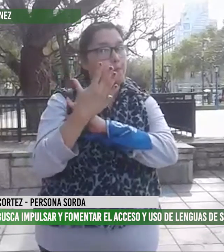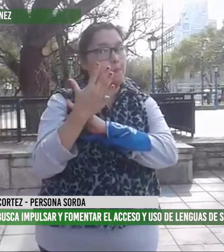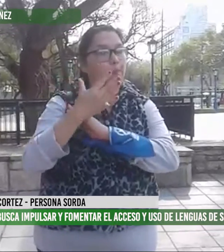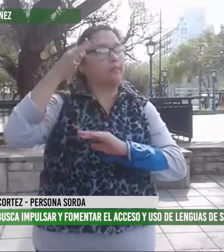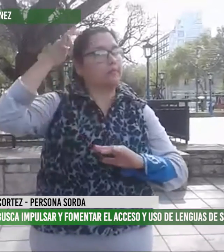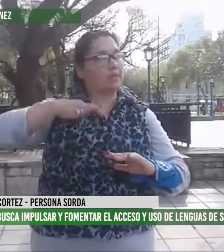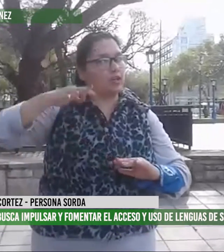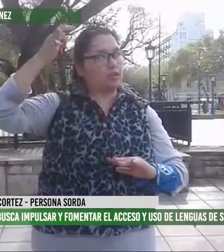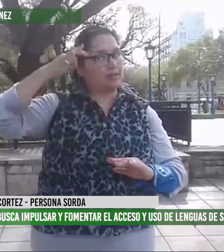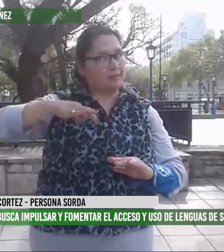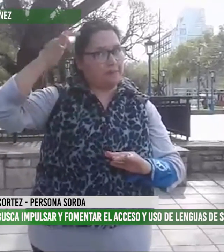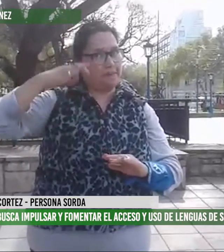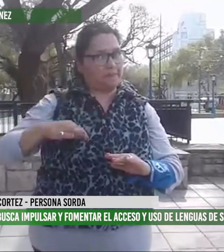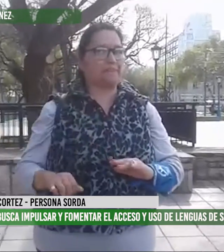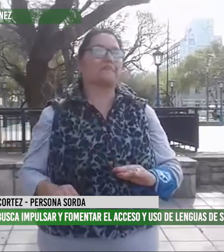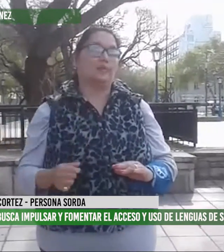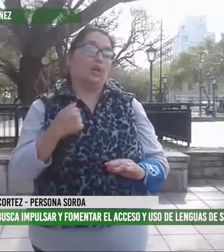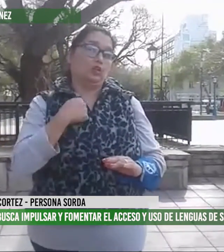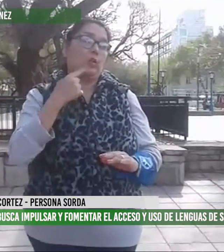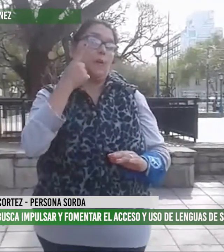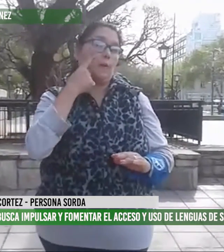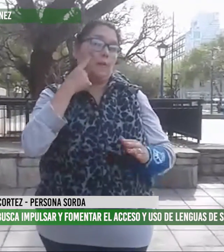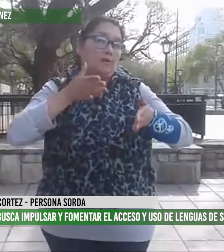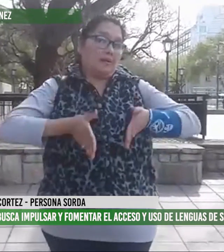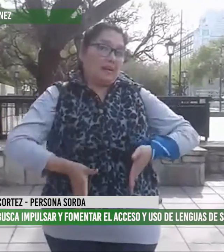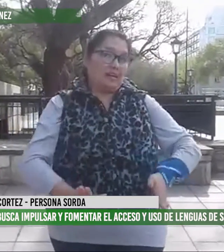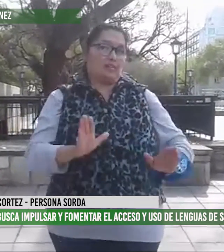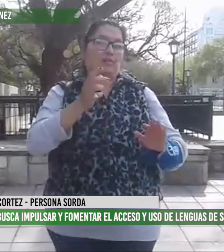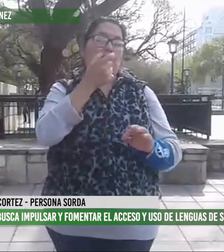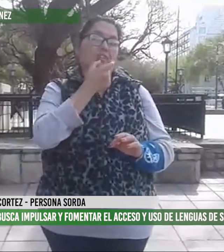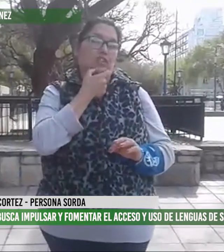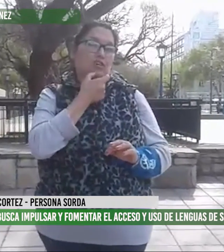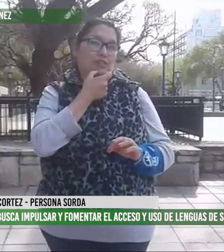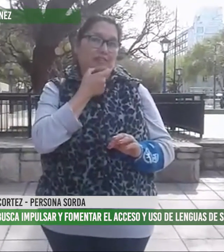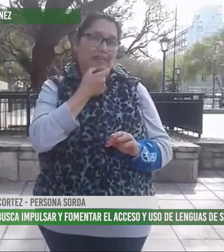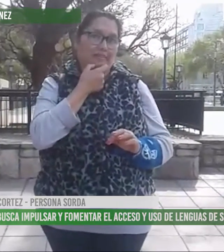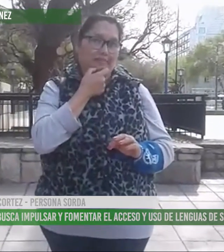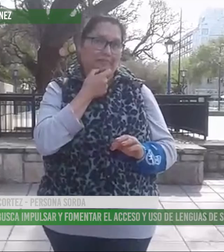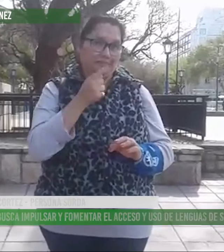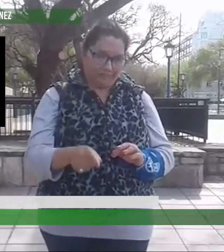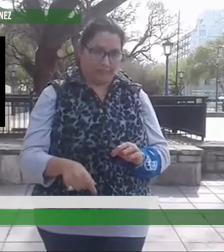Esta es mi seña personal, Verónica. Yo nací en Mendoza y vivo aquí.